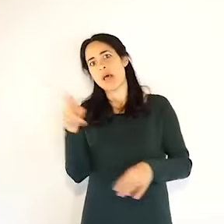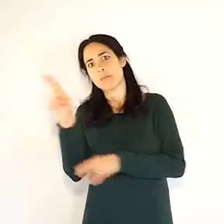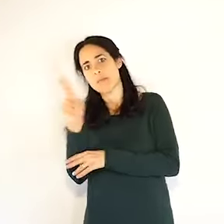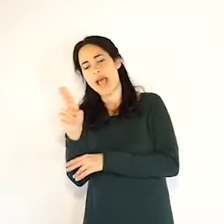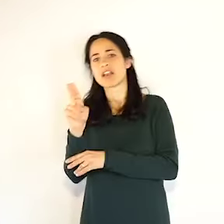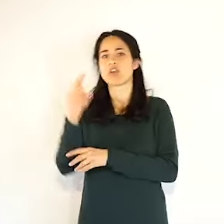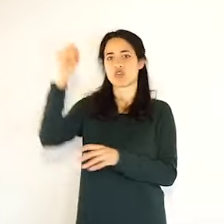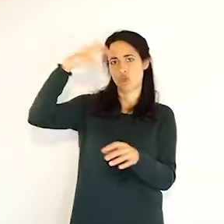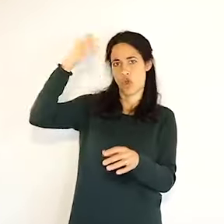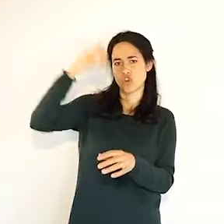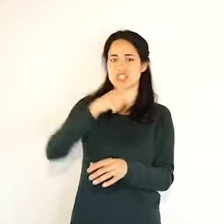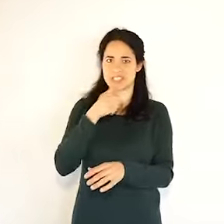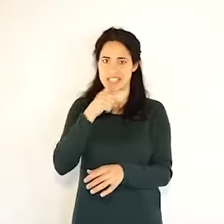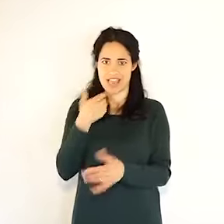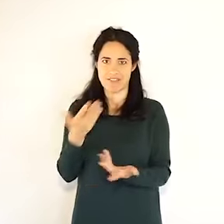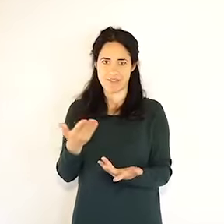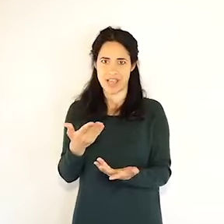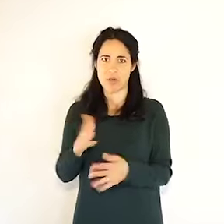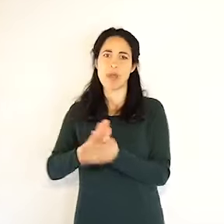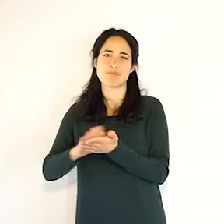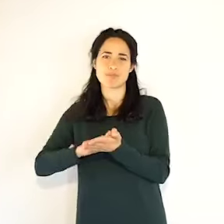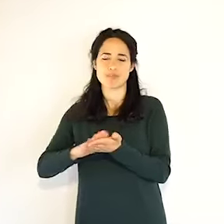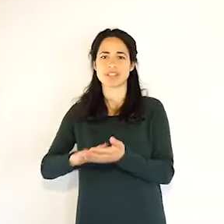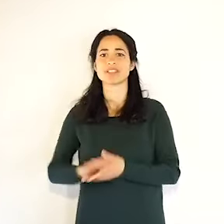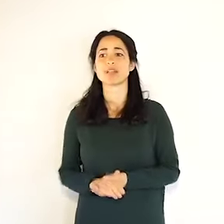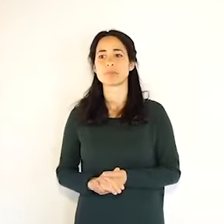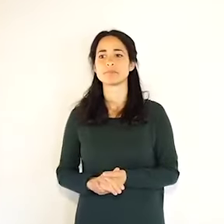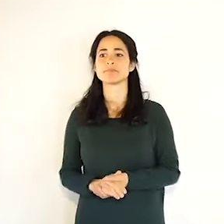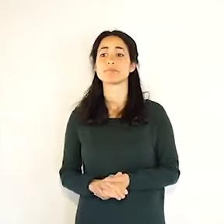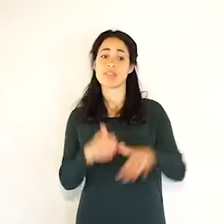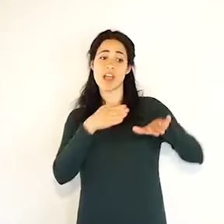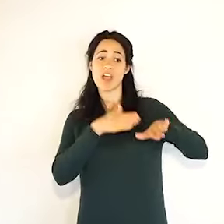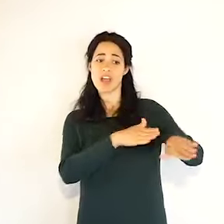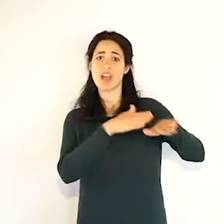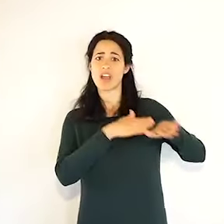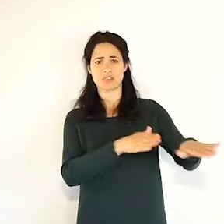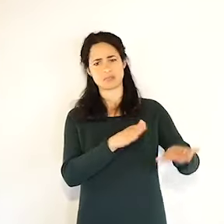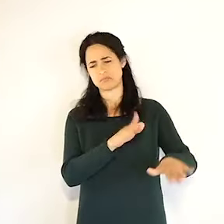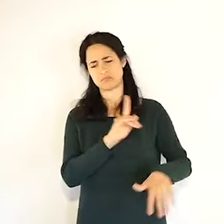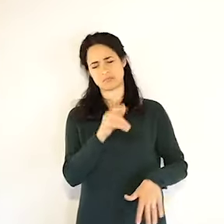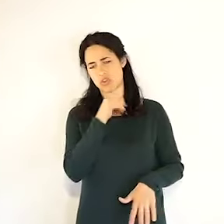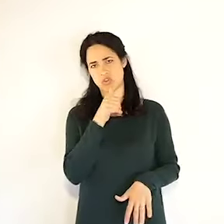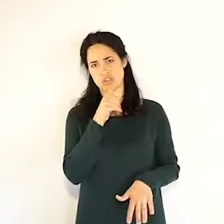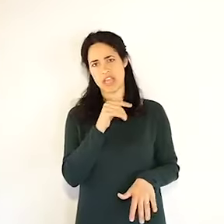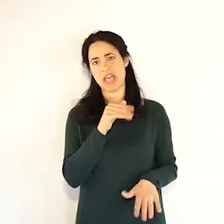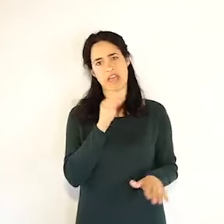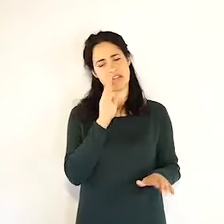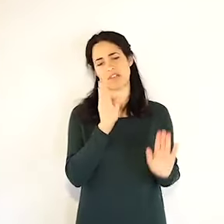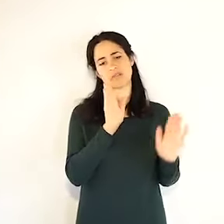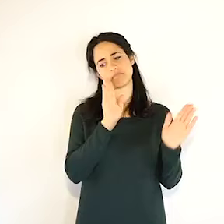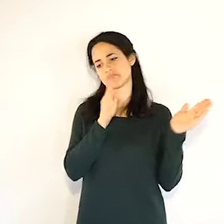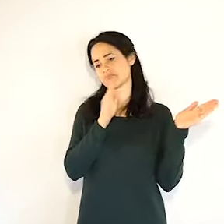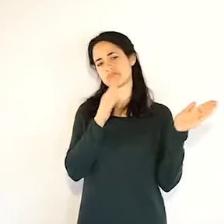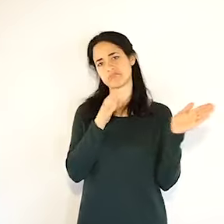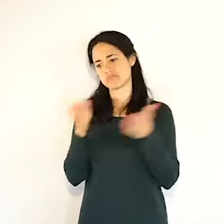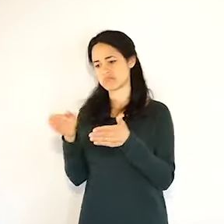riguardano i ringraziamenti e anche sulla